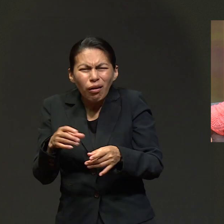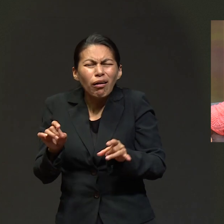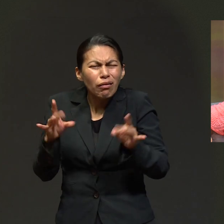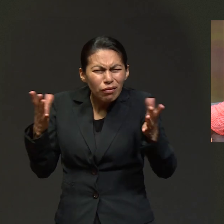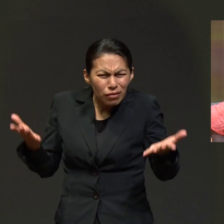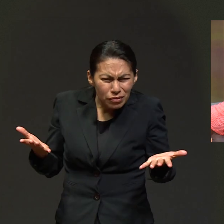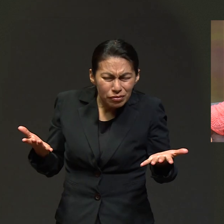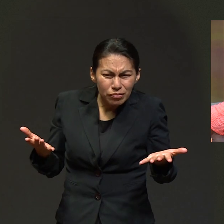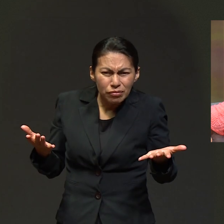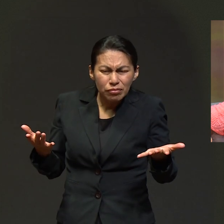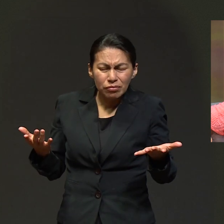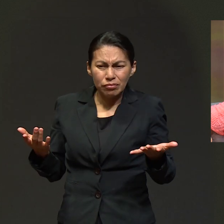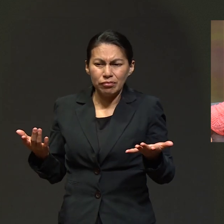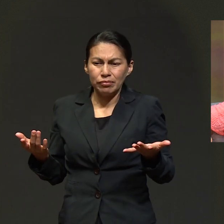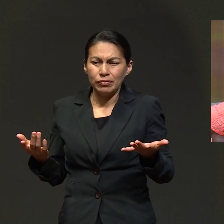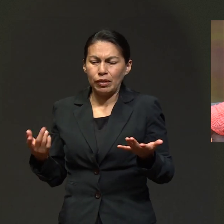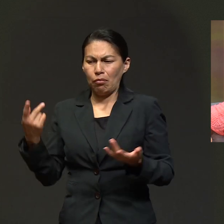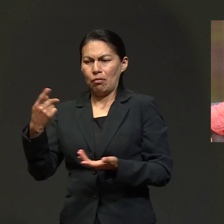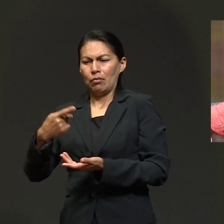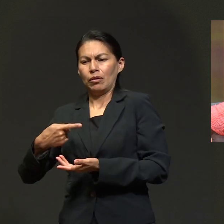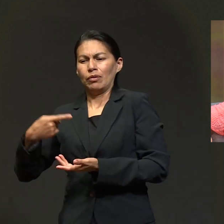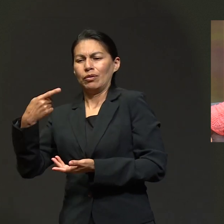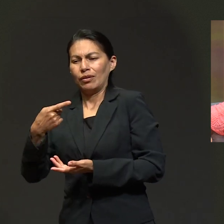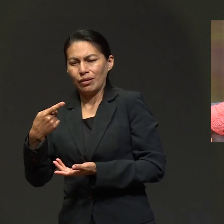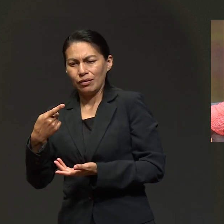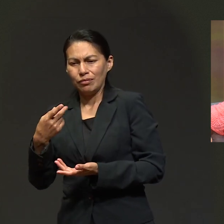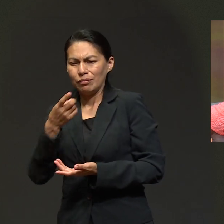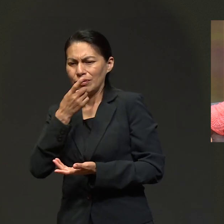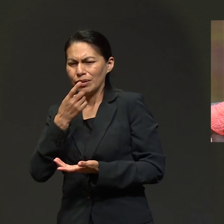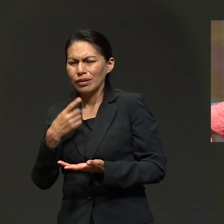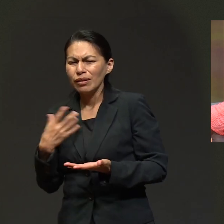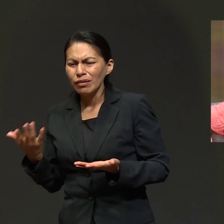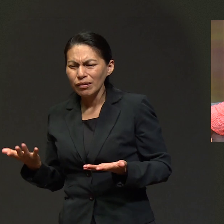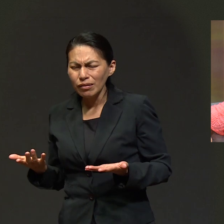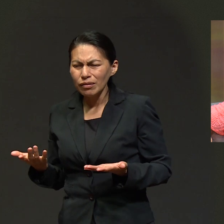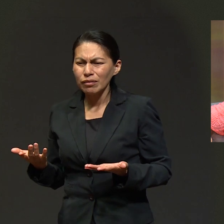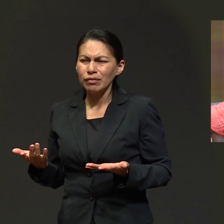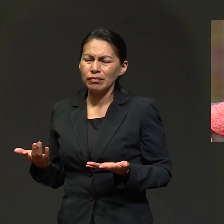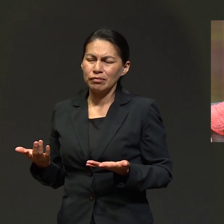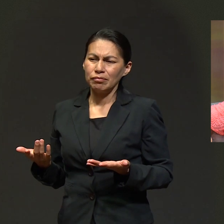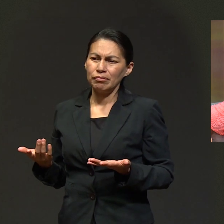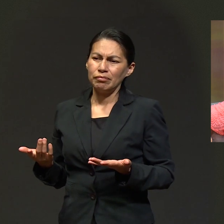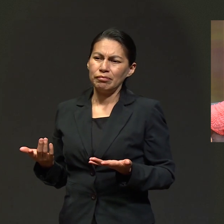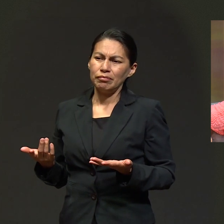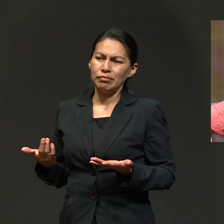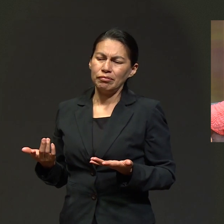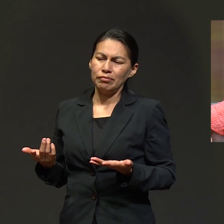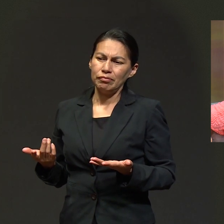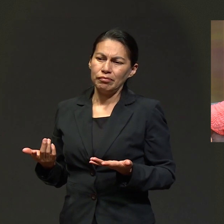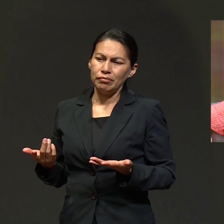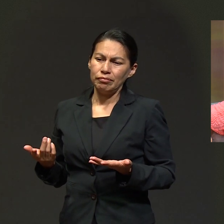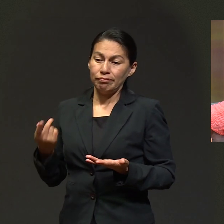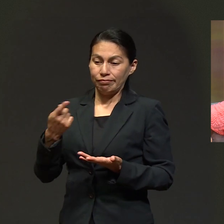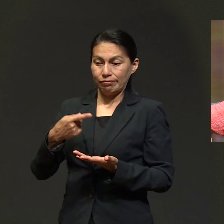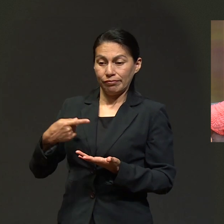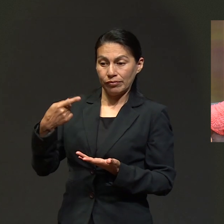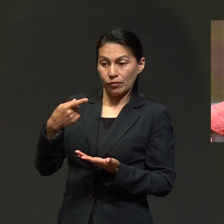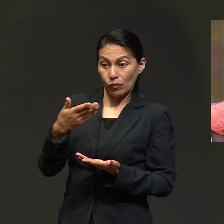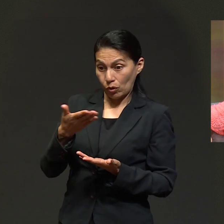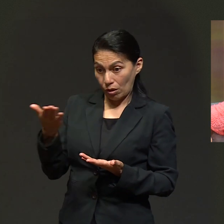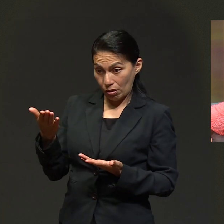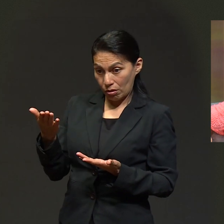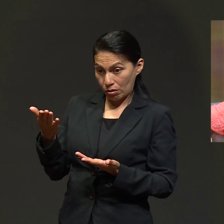ese shock, como de qué, o sea, qué está pasando aquí. Y ya luego me preguntaron a mí y me preguntaron y me, me,